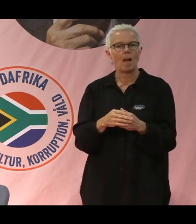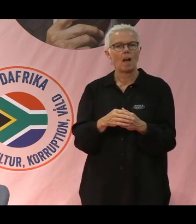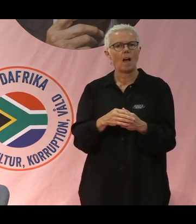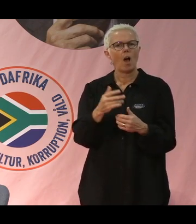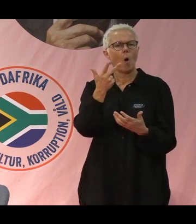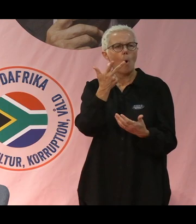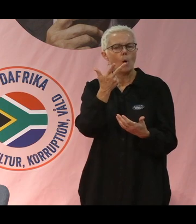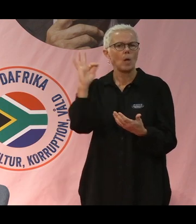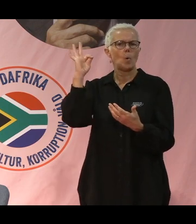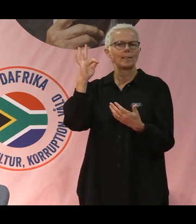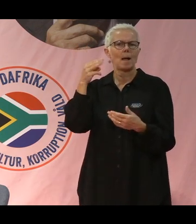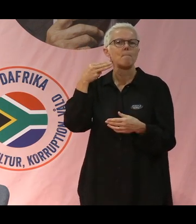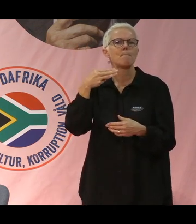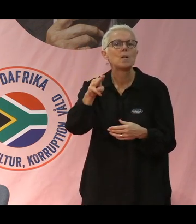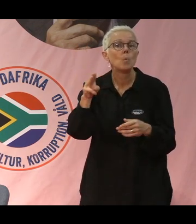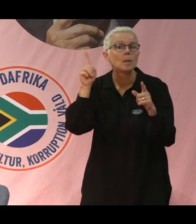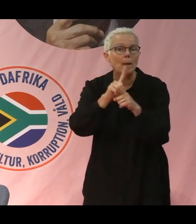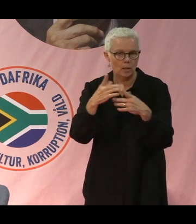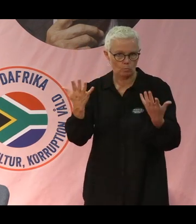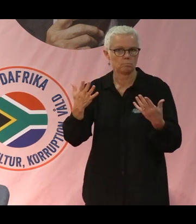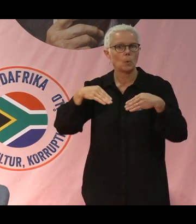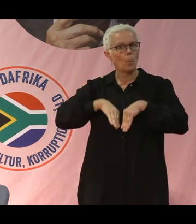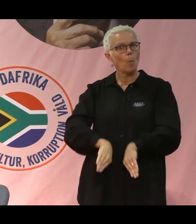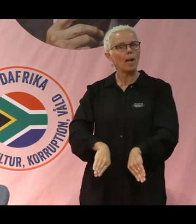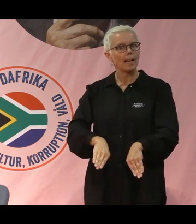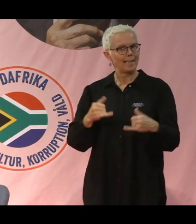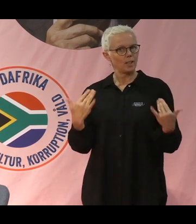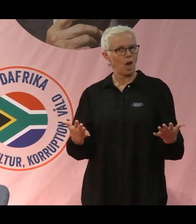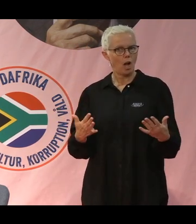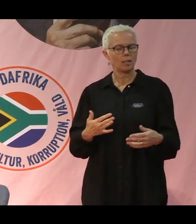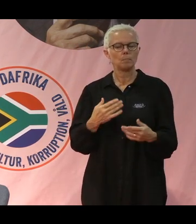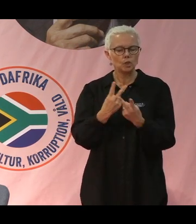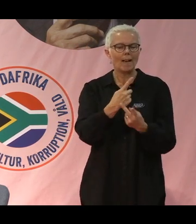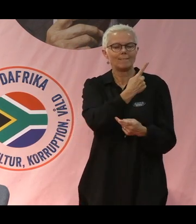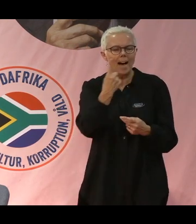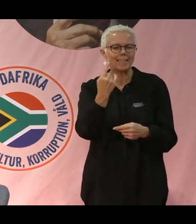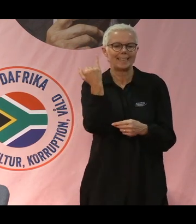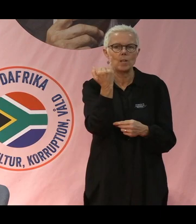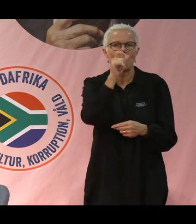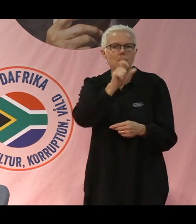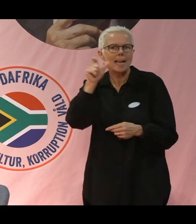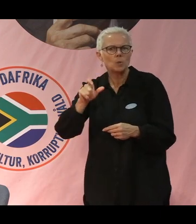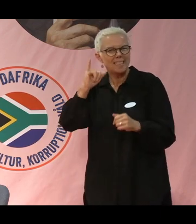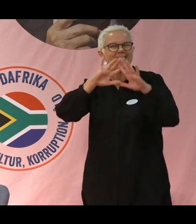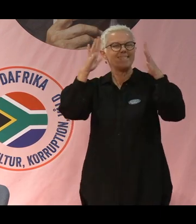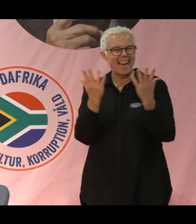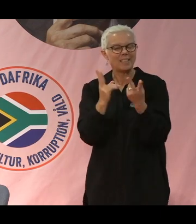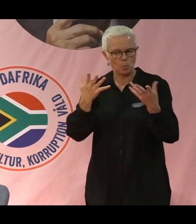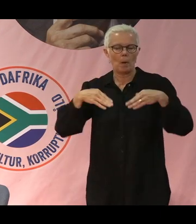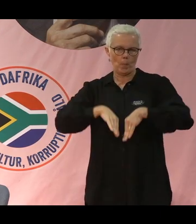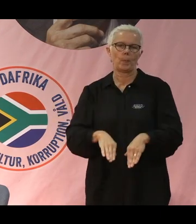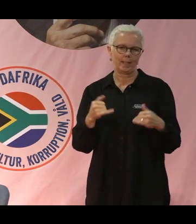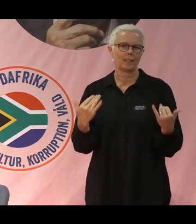800 miljoner människor går hungriga idag. Det är alltså var tionde person i världen som är hungriga.